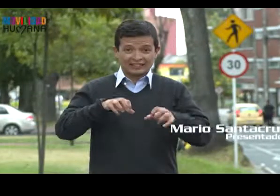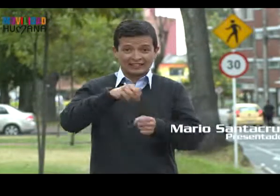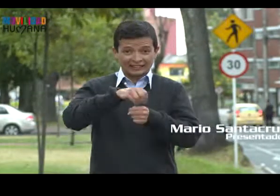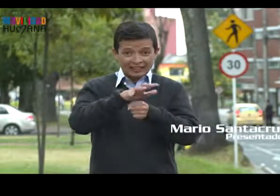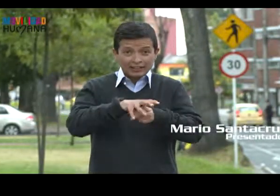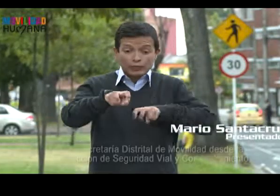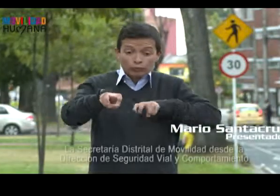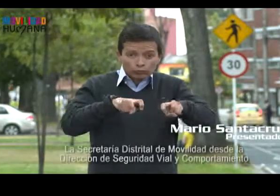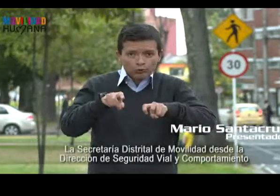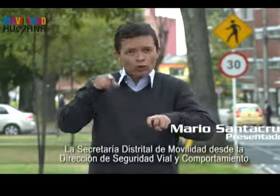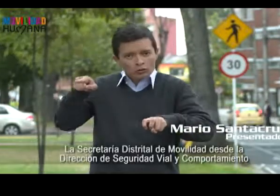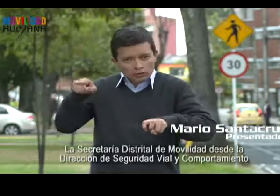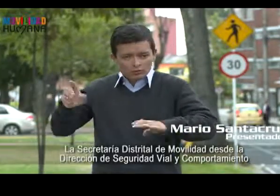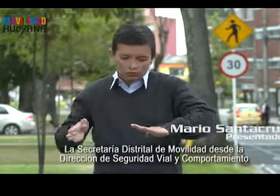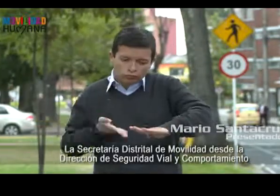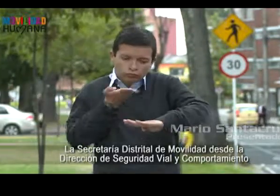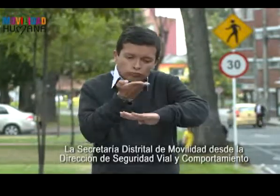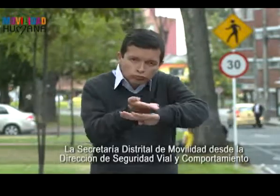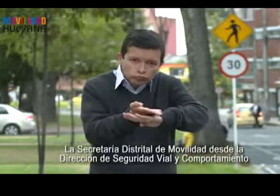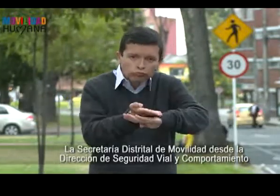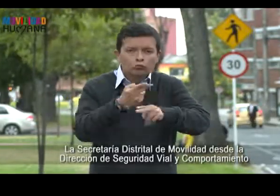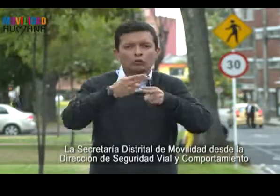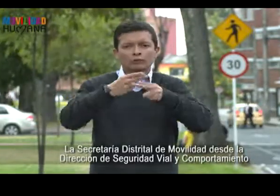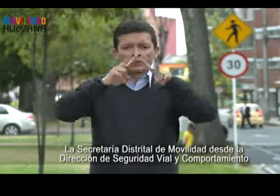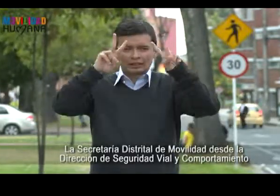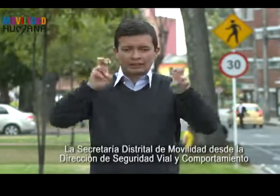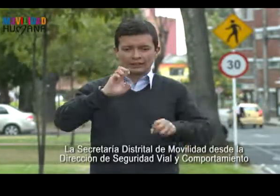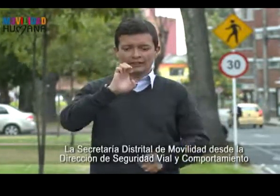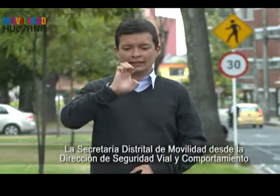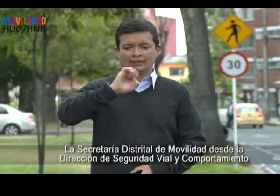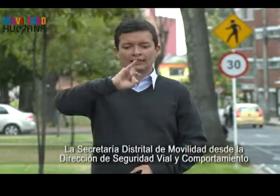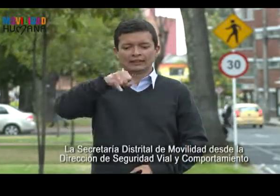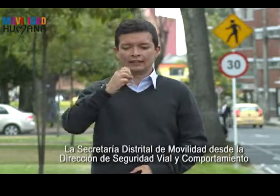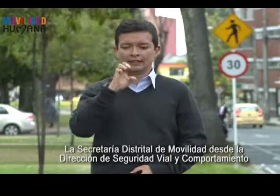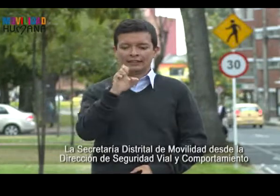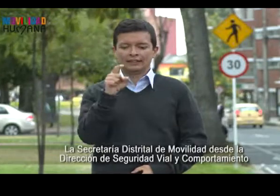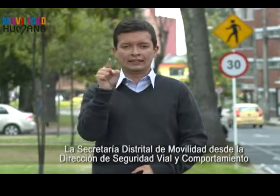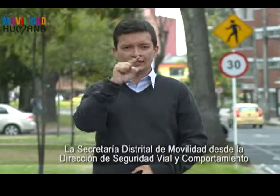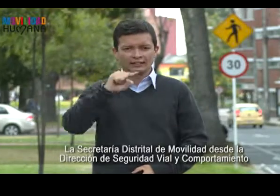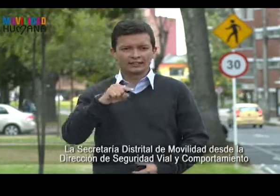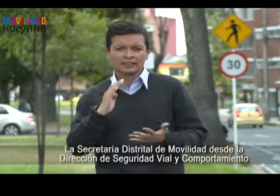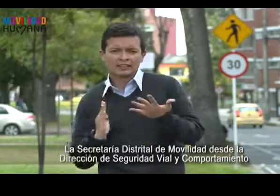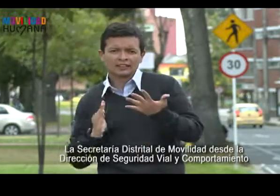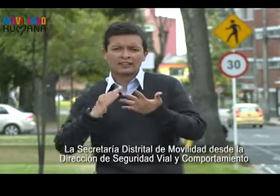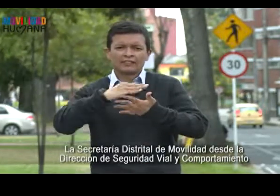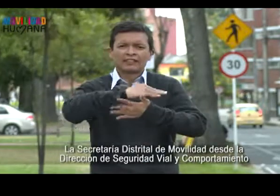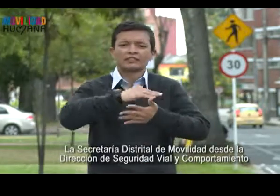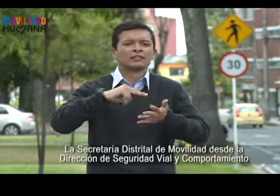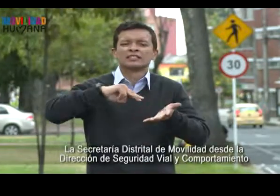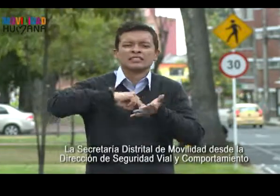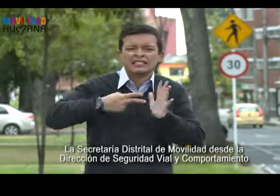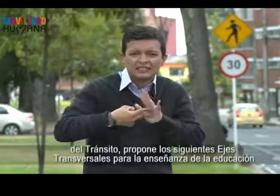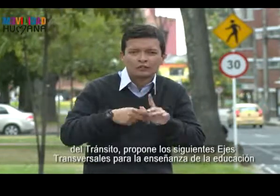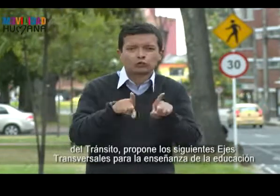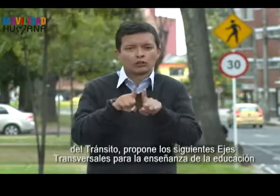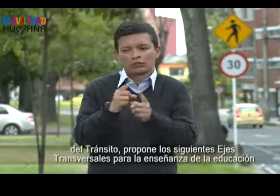La Secretaría Distrital de Movilidad desde la Dirección de Seguridad Vial y Comportamiento del Tránsito